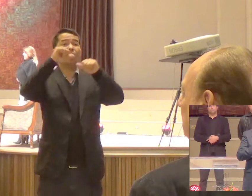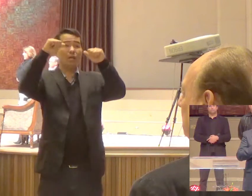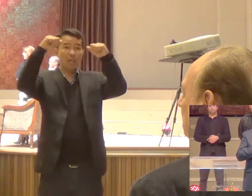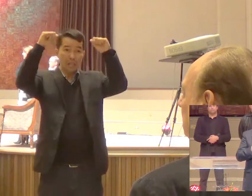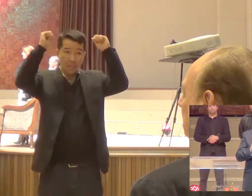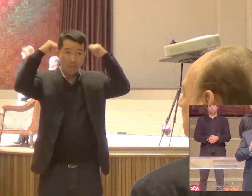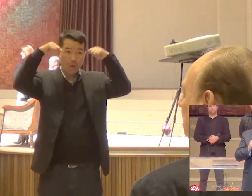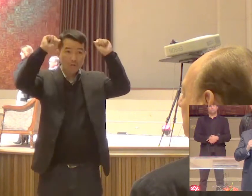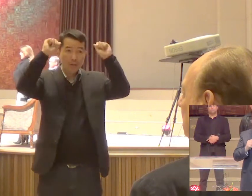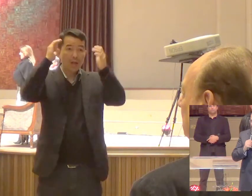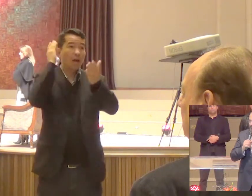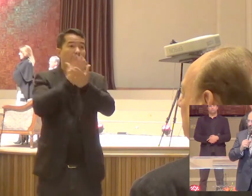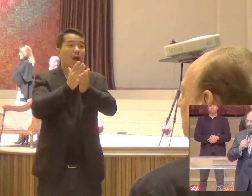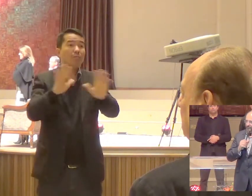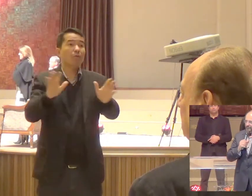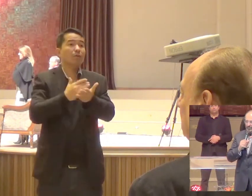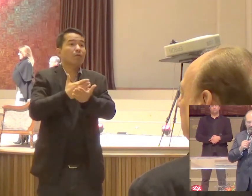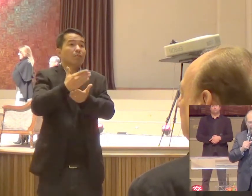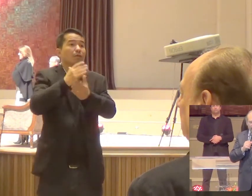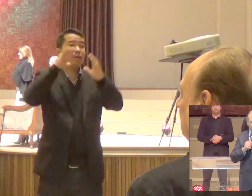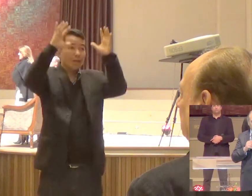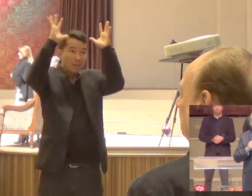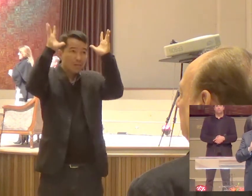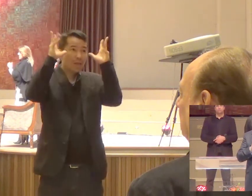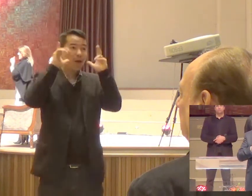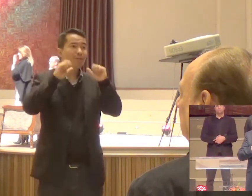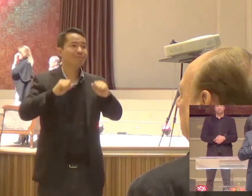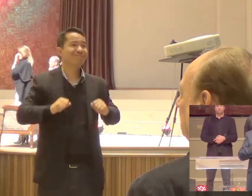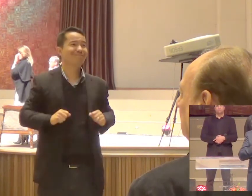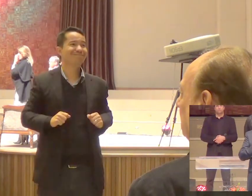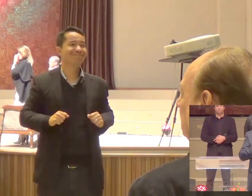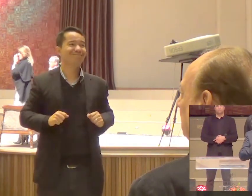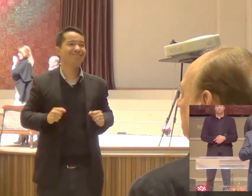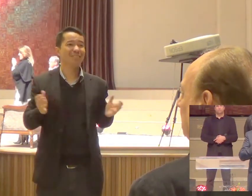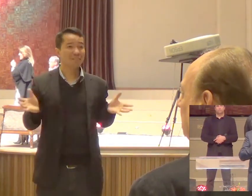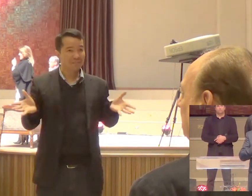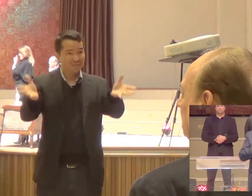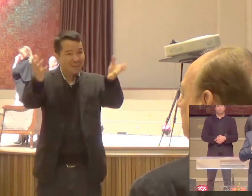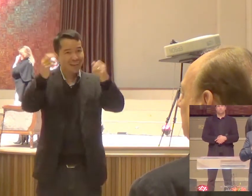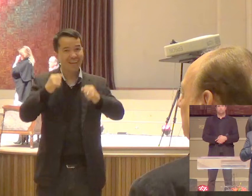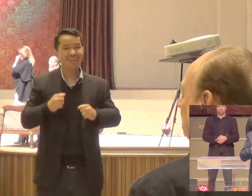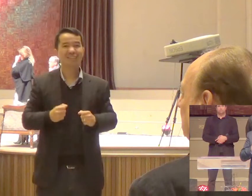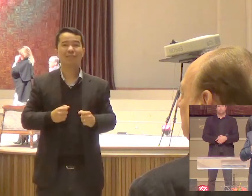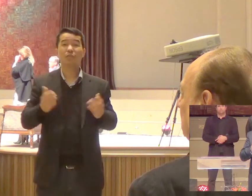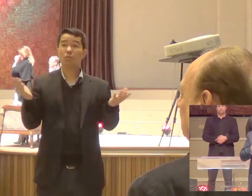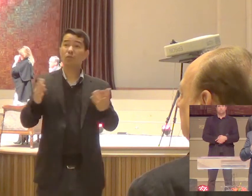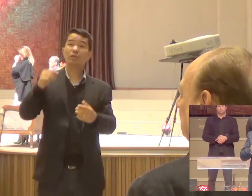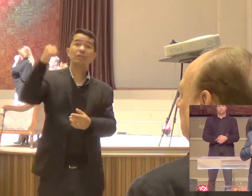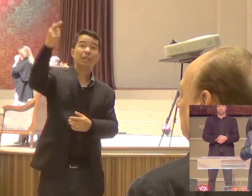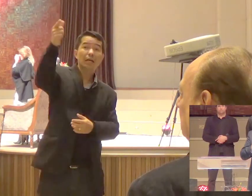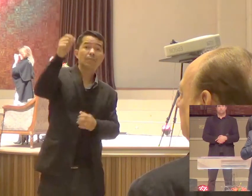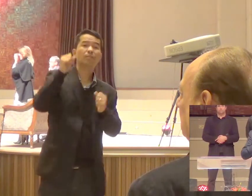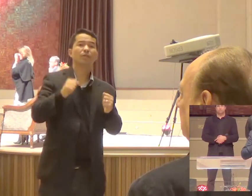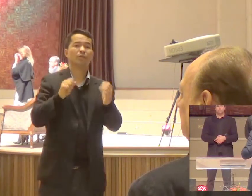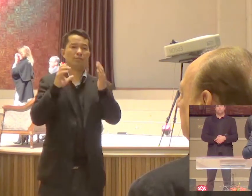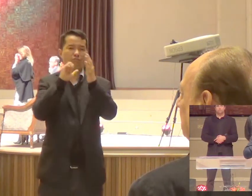Vá Vai lá fora Hoje E faça a sua inscrição Agora